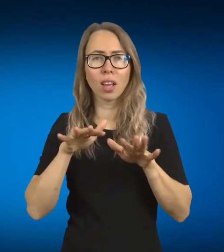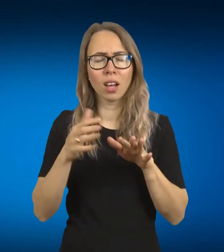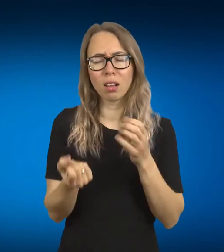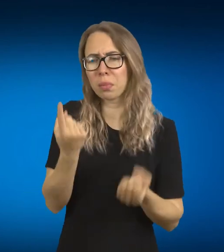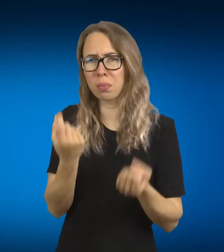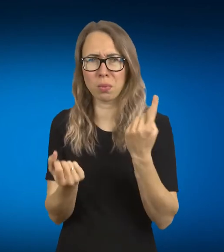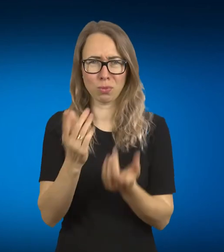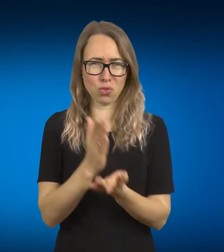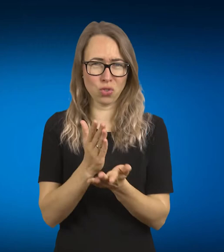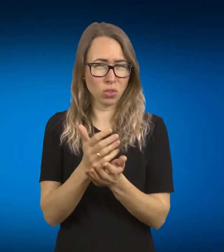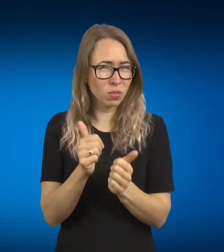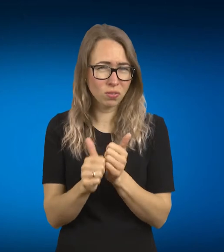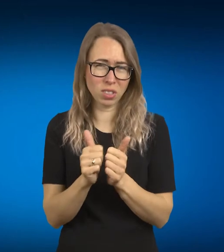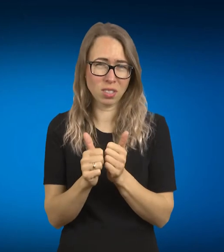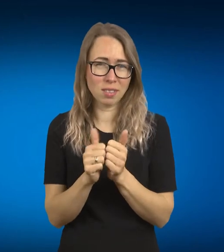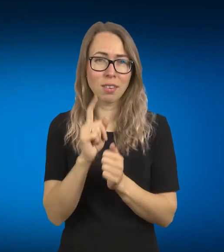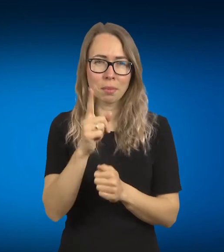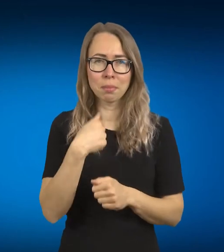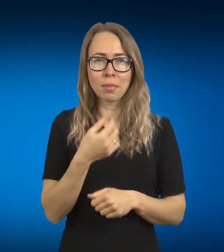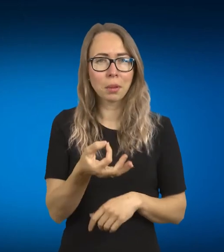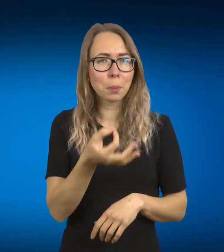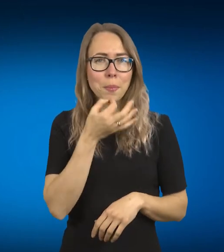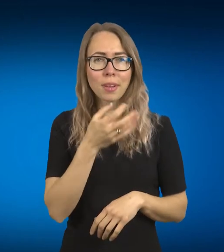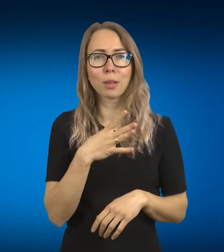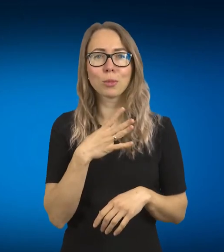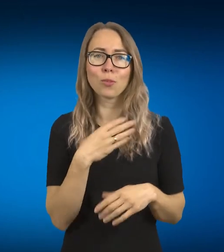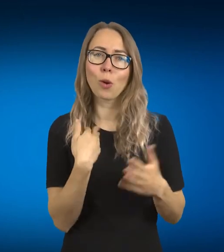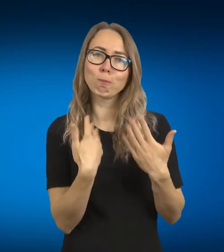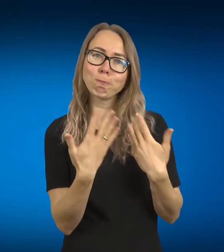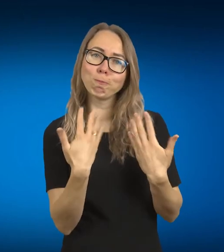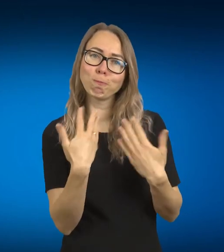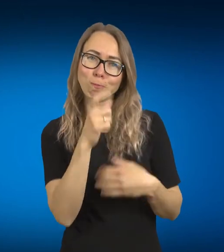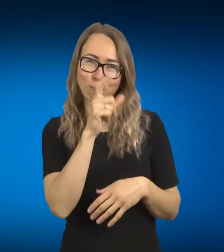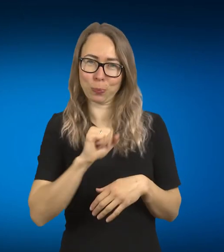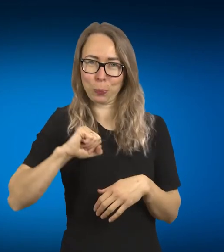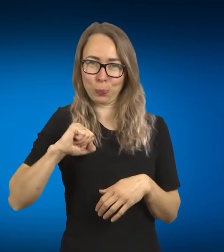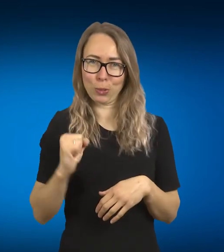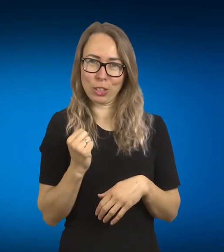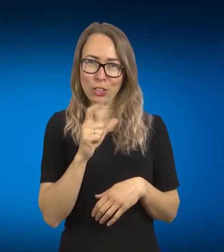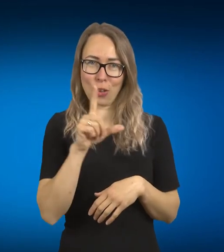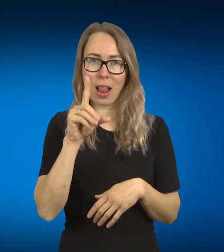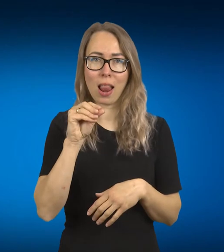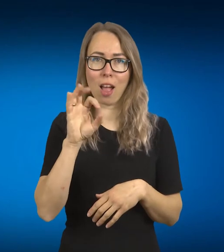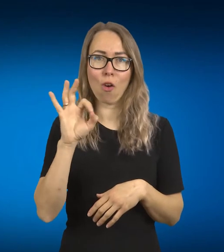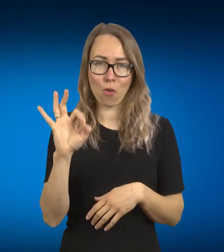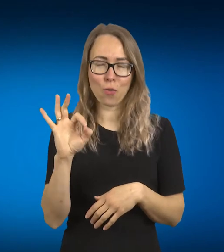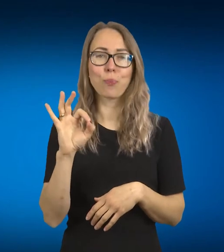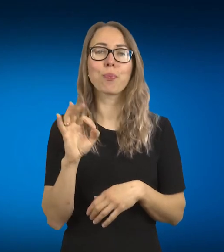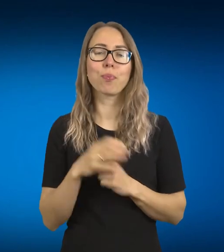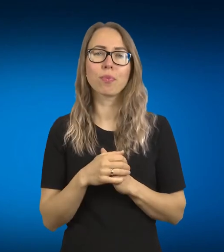pokalbis su Jurgiu Didžiuliu ir vat šiandien su Leo, kad tas energijos